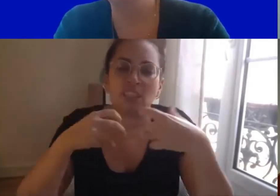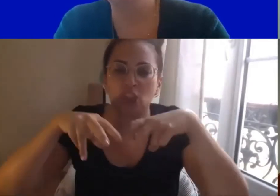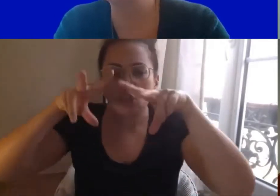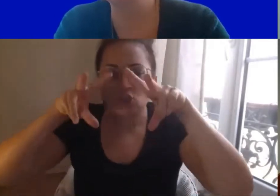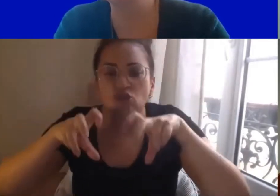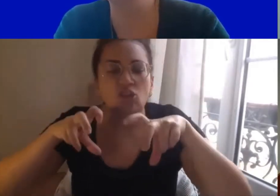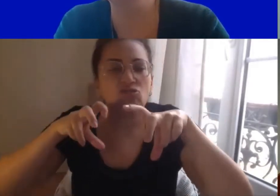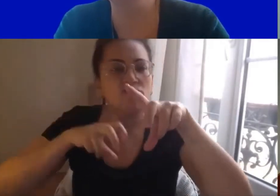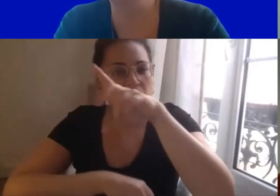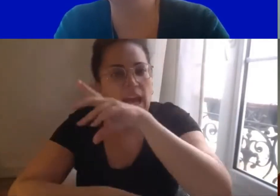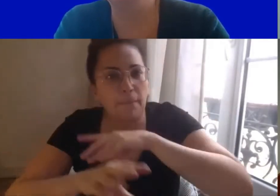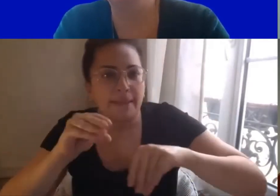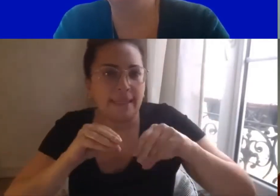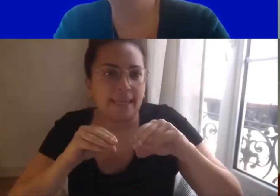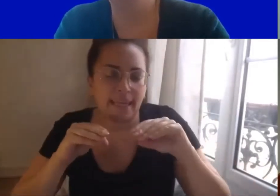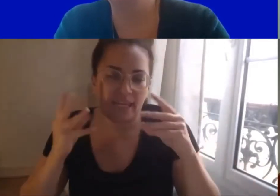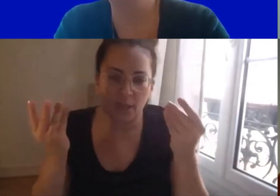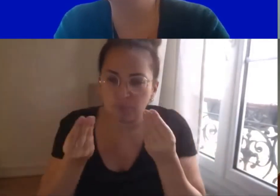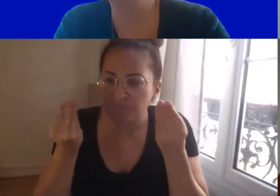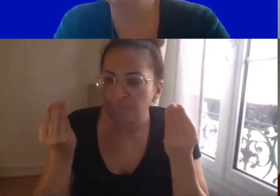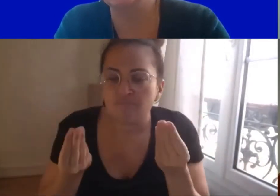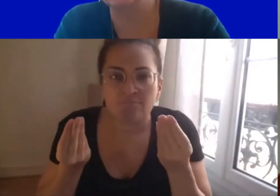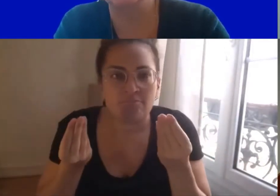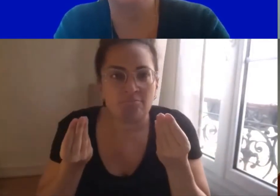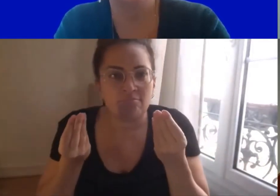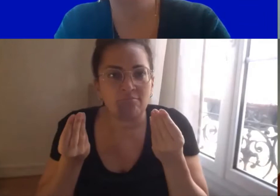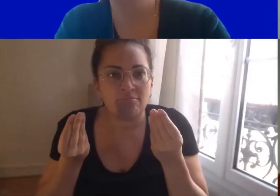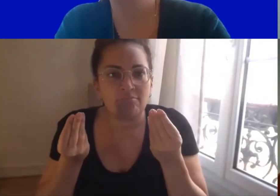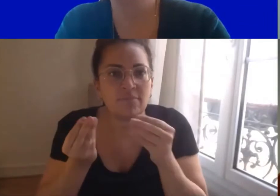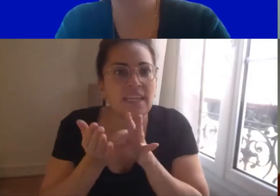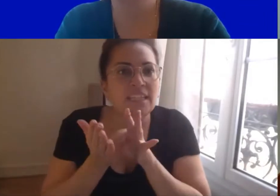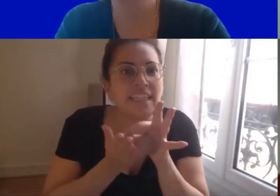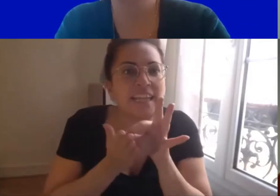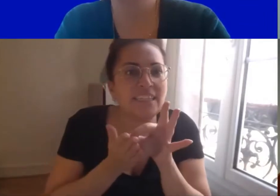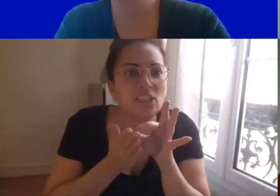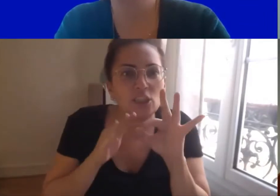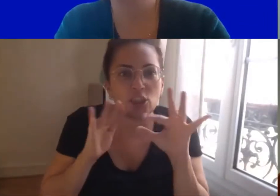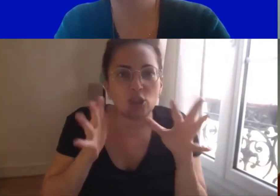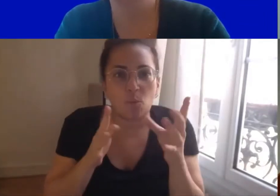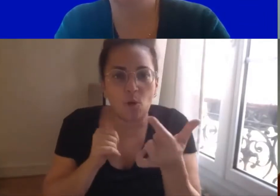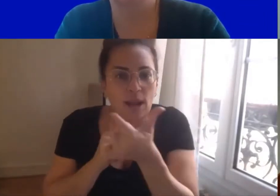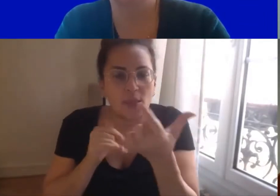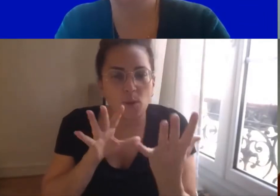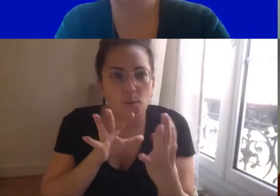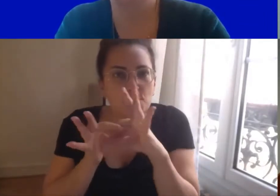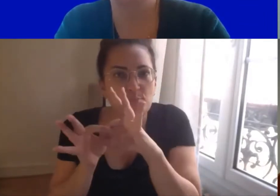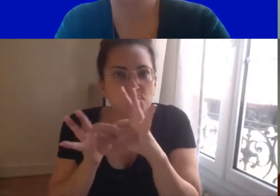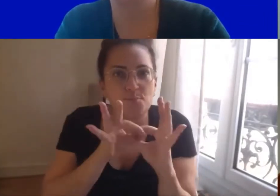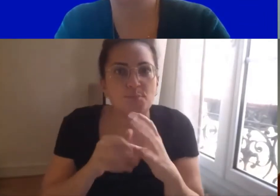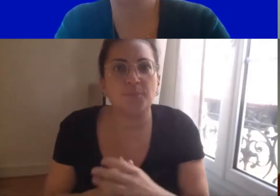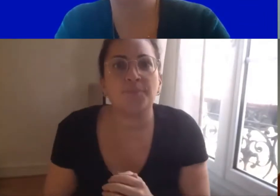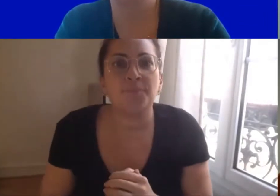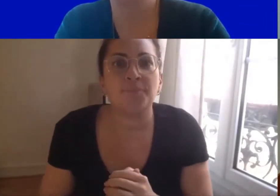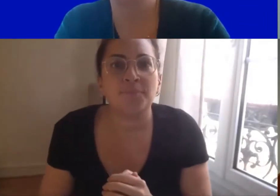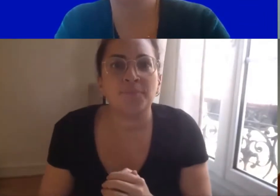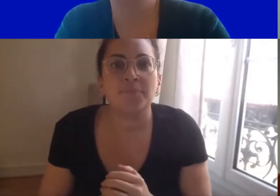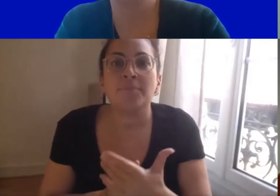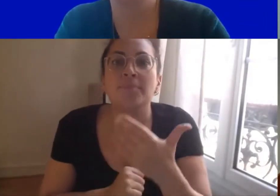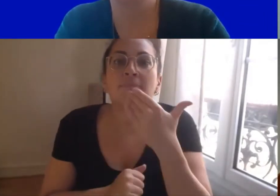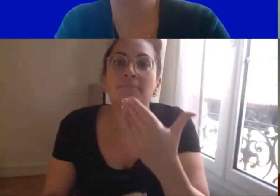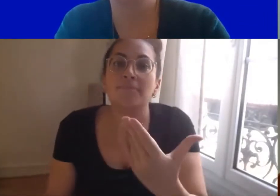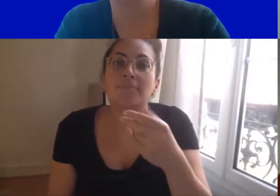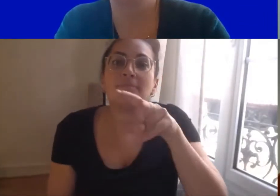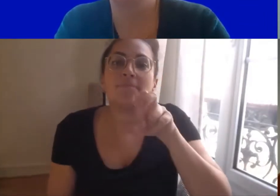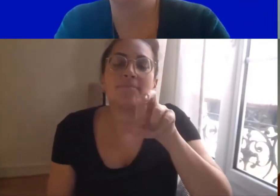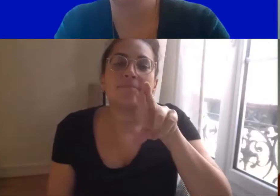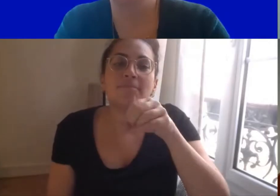est appréhendé dans le cadre de sa stratégie ? Merci Véronique. Bonjour à toutes et à tous.